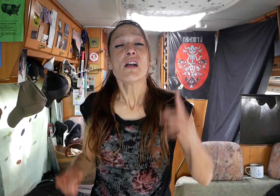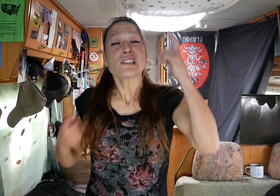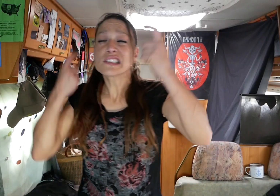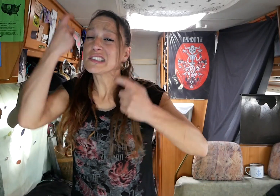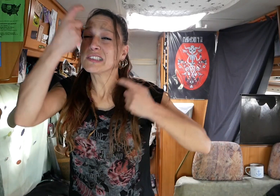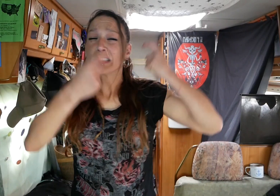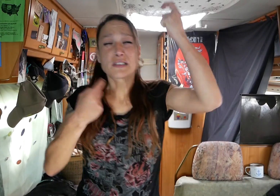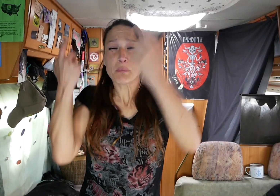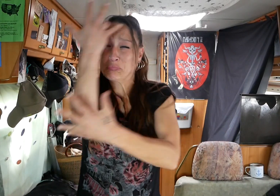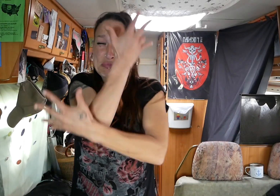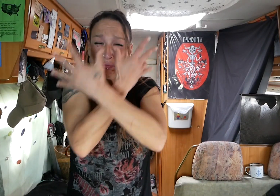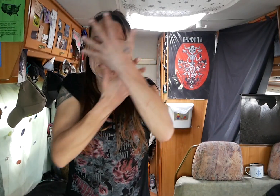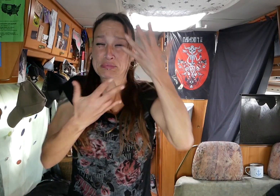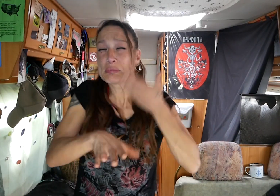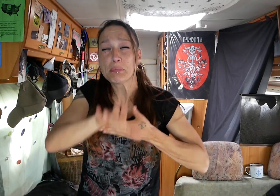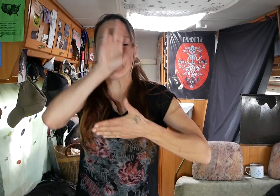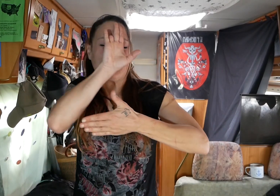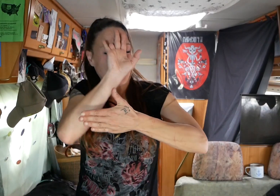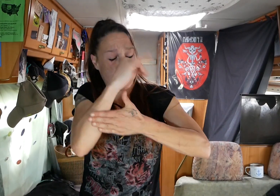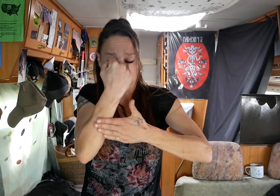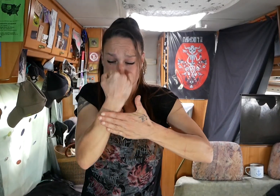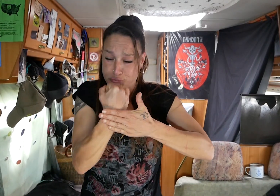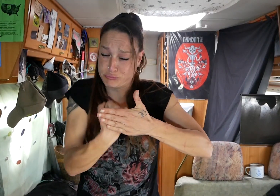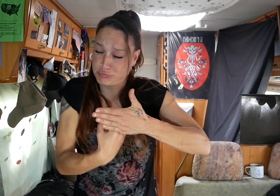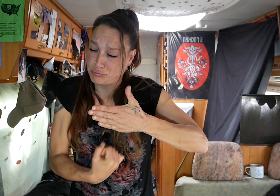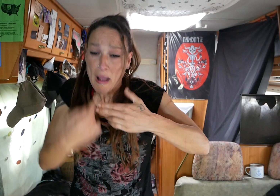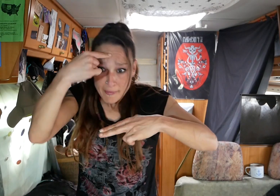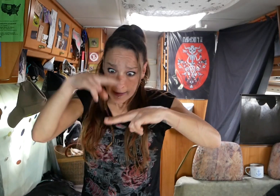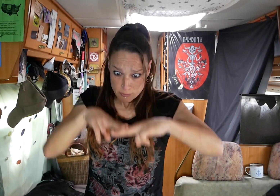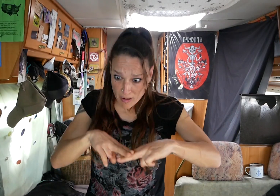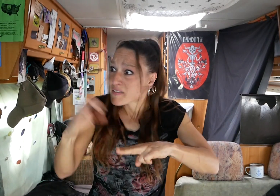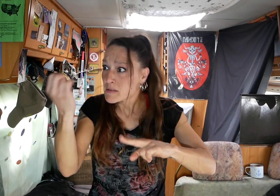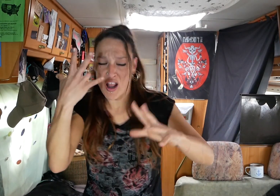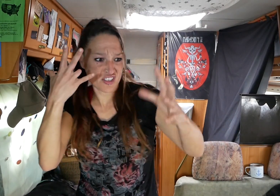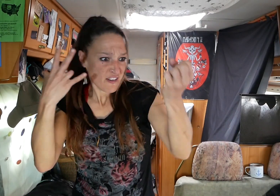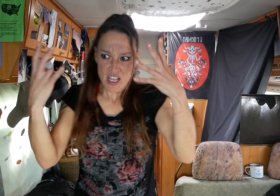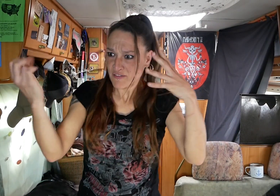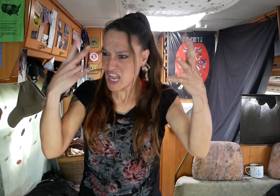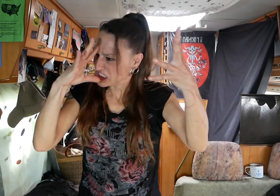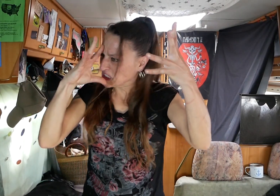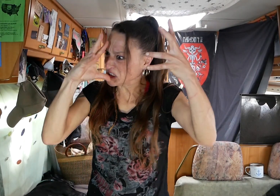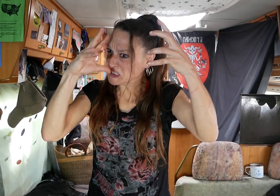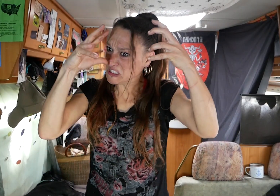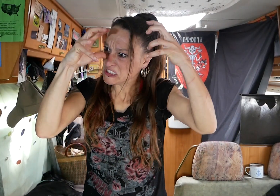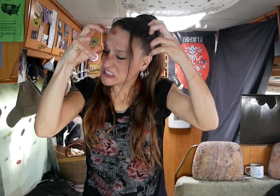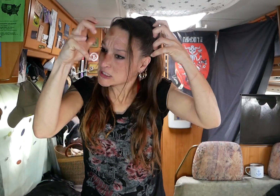Ma raison va si étangue Elle est prête à chavirer Sous les coups de boomerang De flashbacks